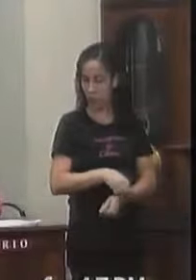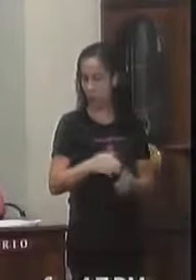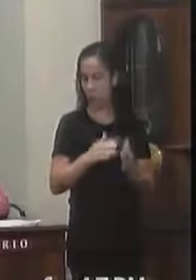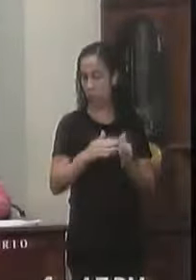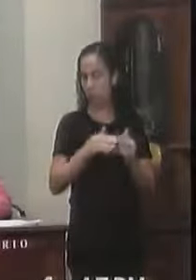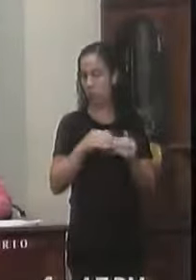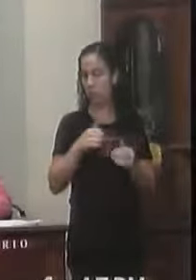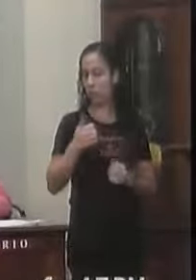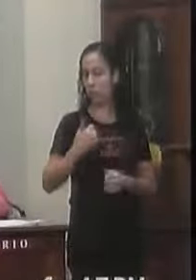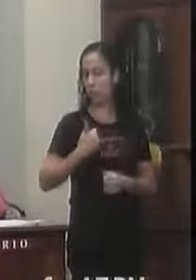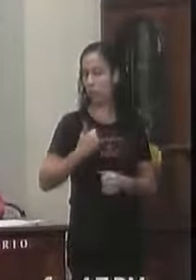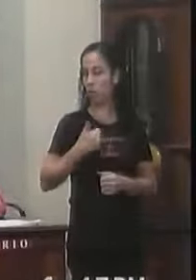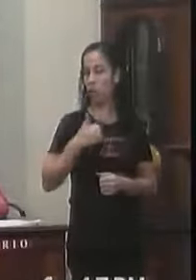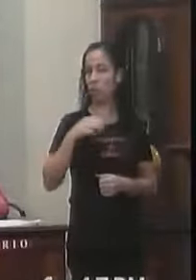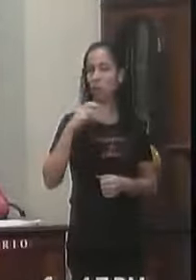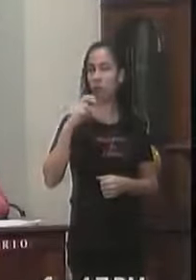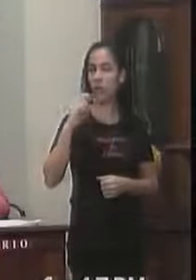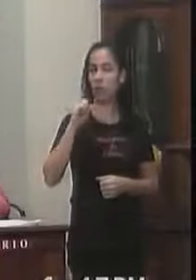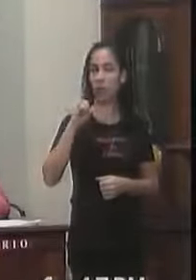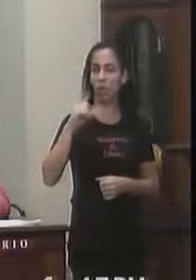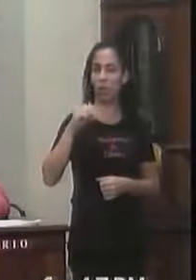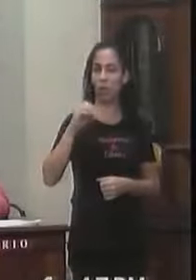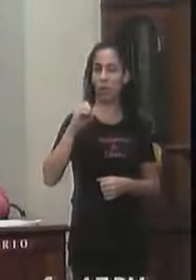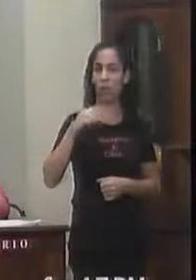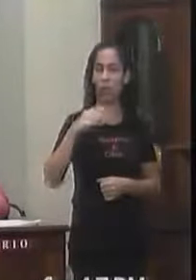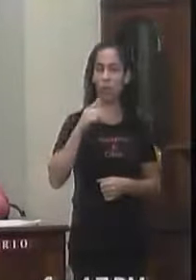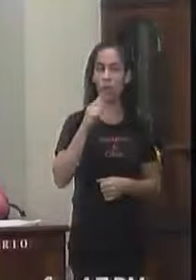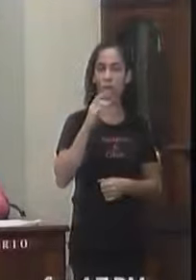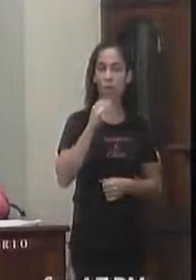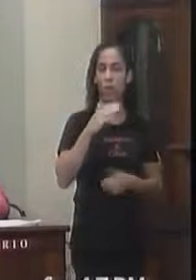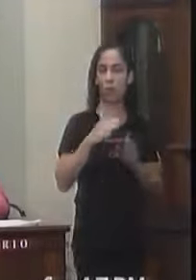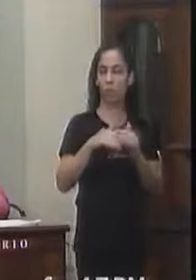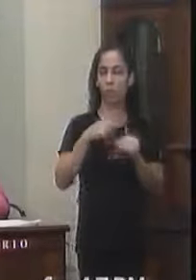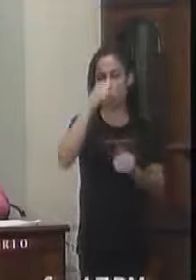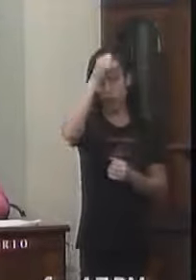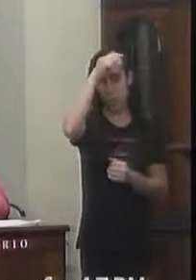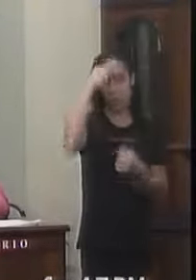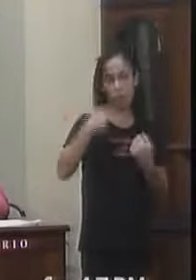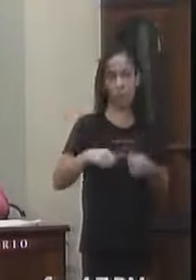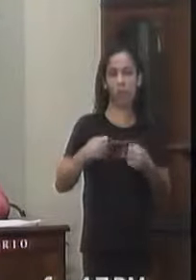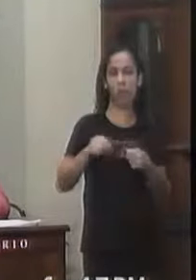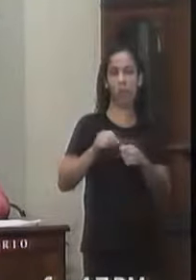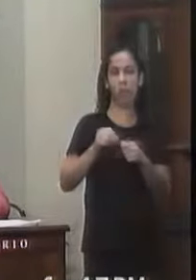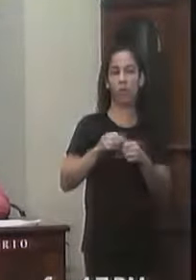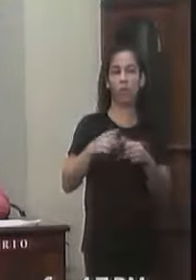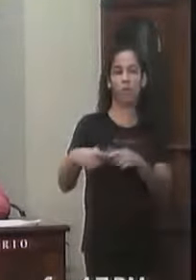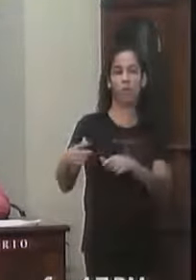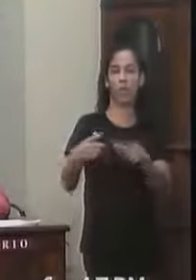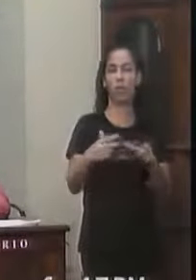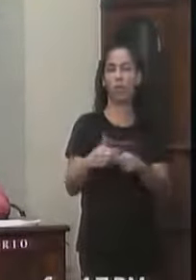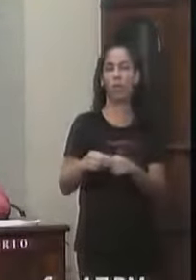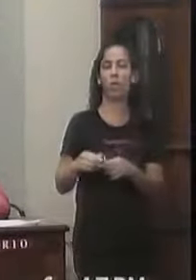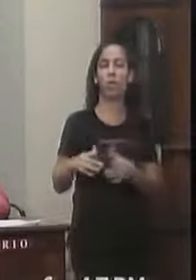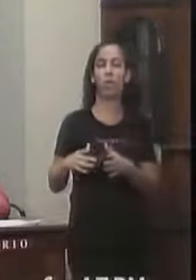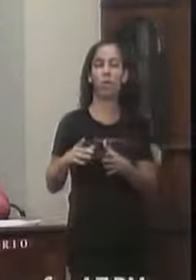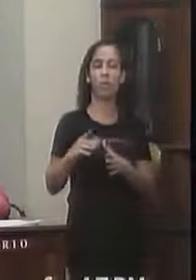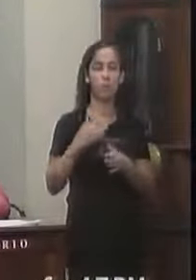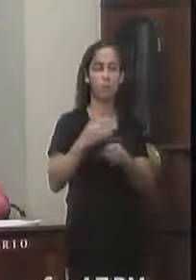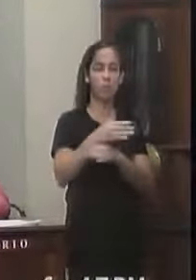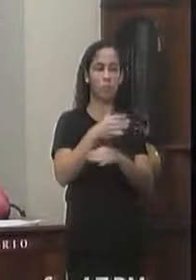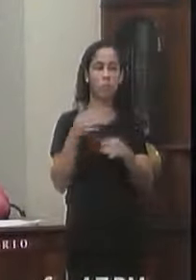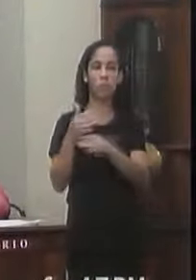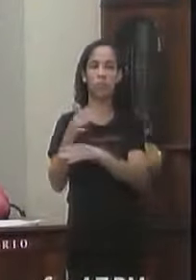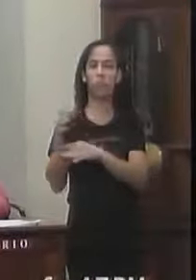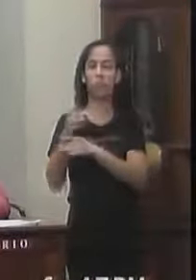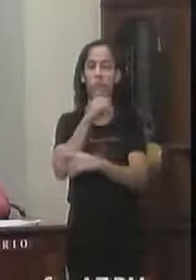Indicação Indicação e meia do vereador Silvio Graça Ele indica ao prefeito A necessidade Que seja definido Um local Em cada um dos distritos